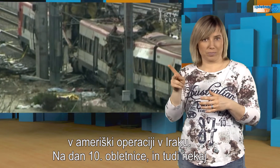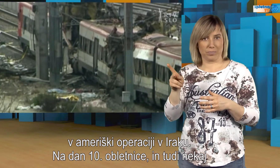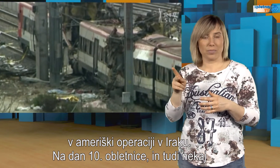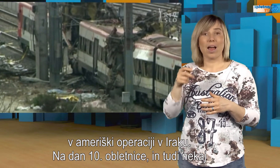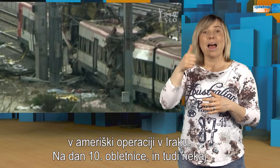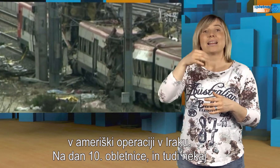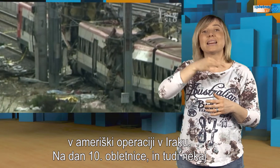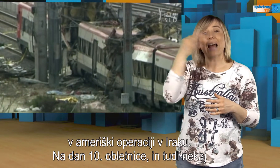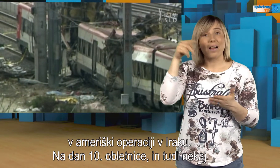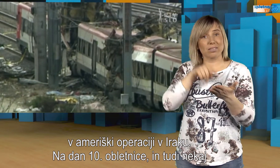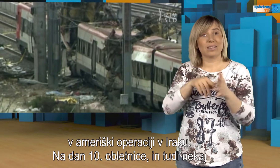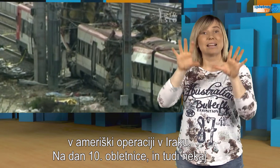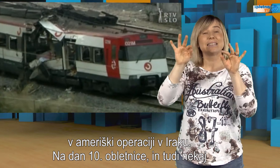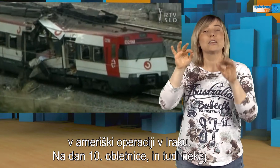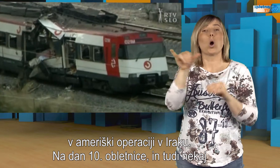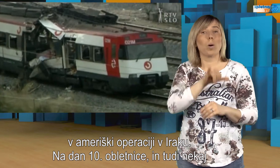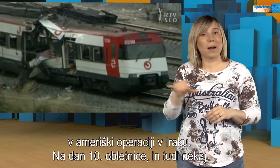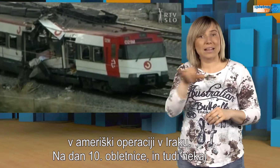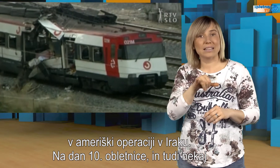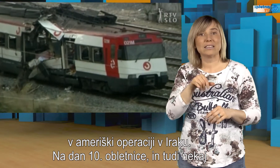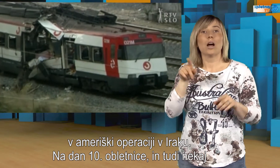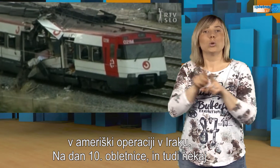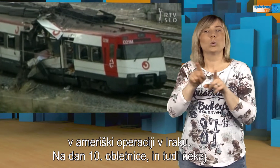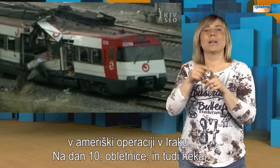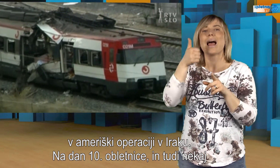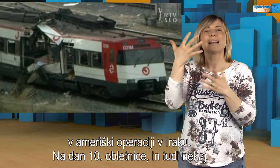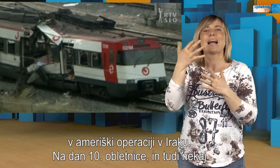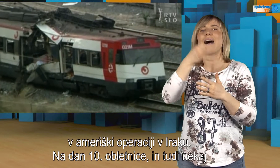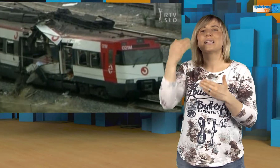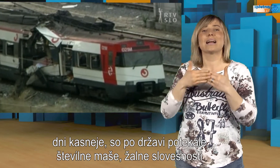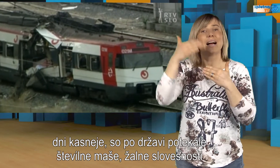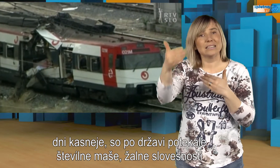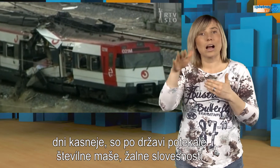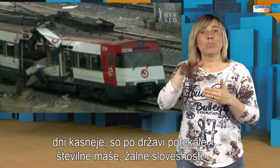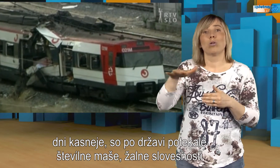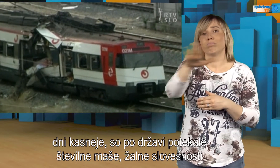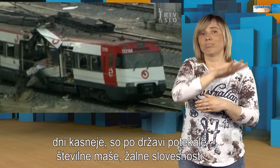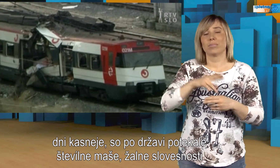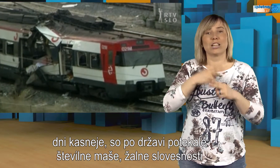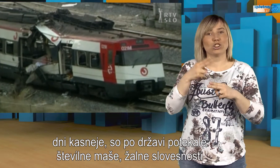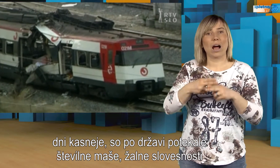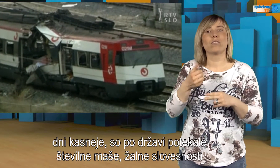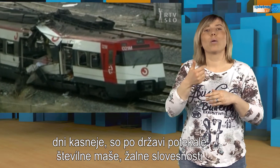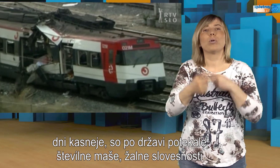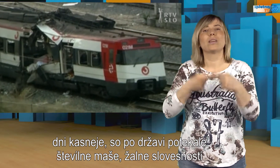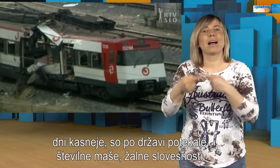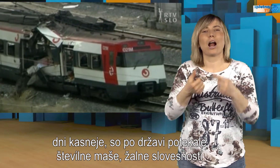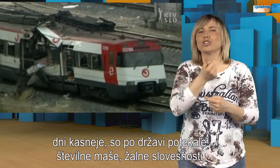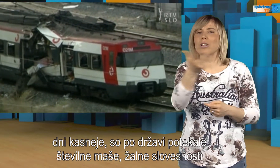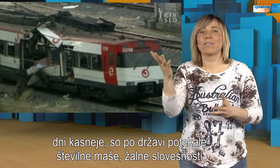Na dan desete obletnice in tudi nekaj dni kasneje so po državi potekale številne maše, žalne slovesnosti in